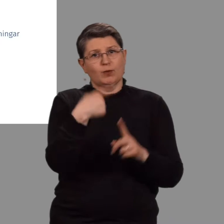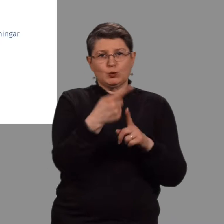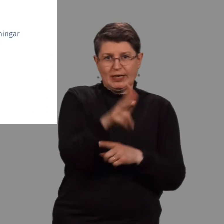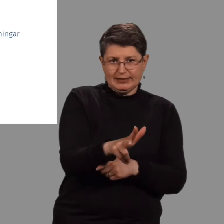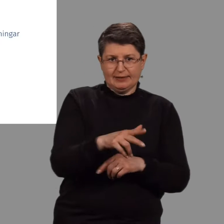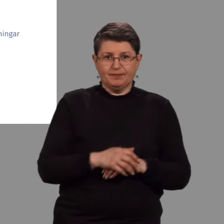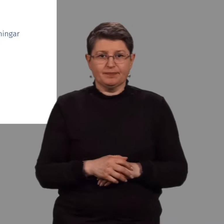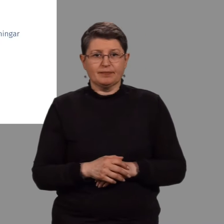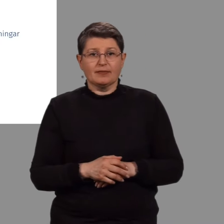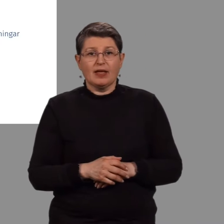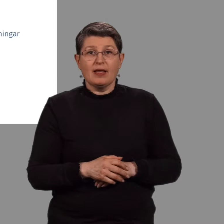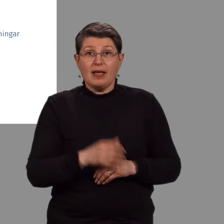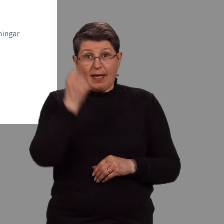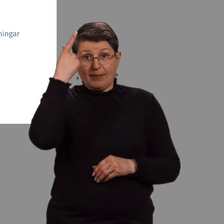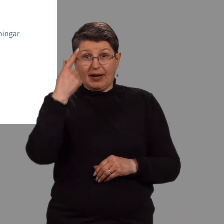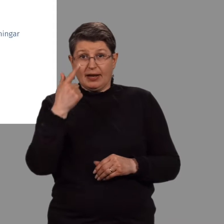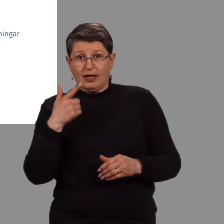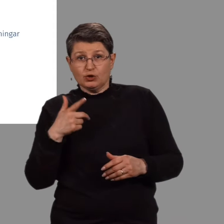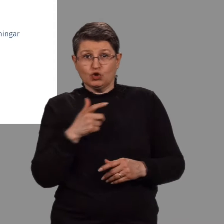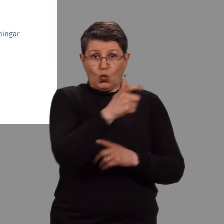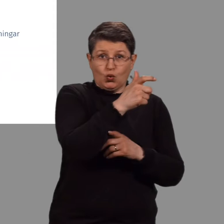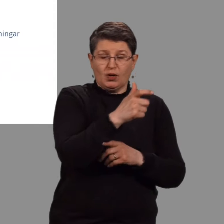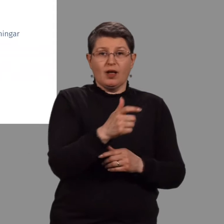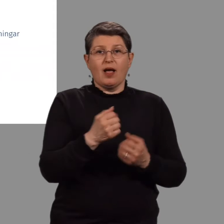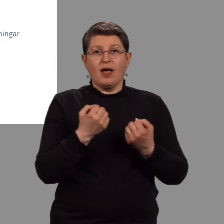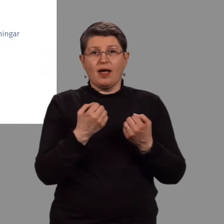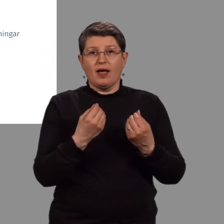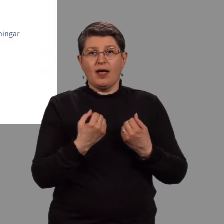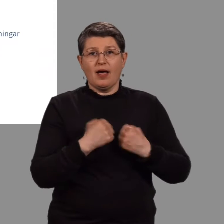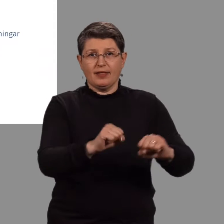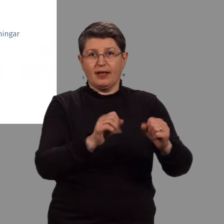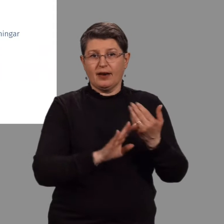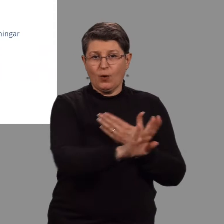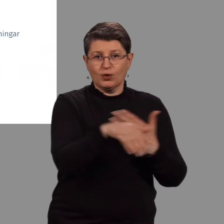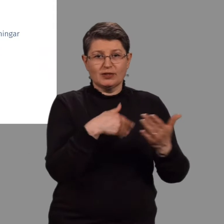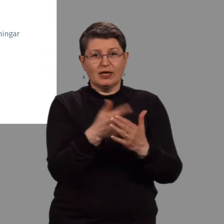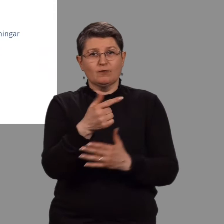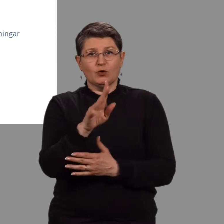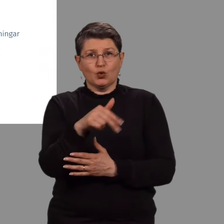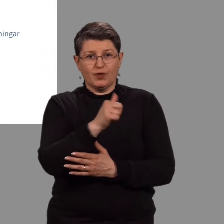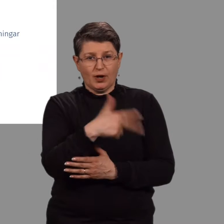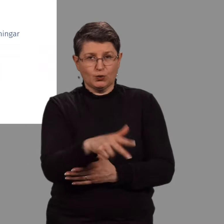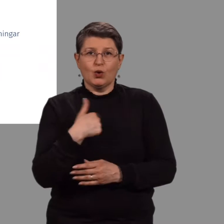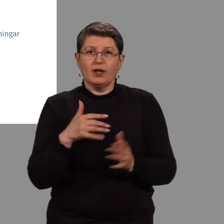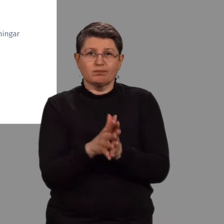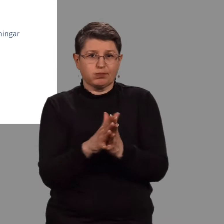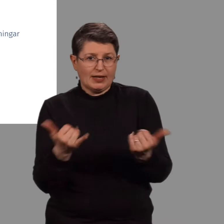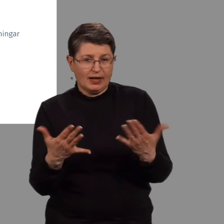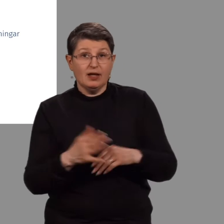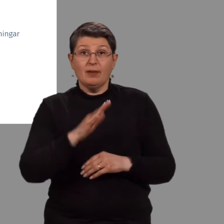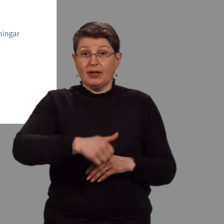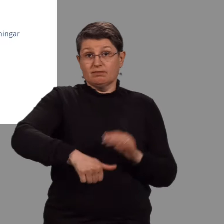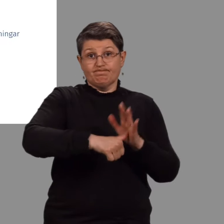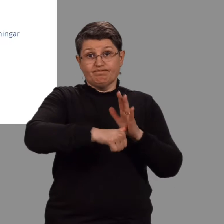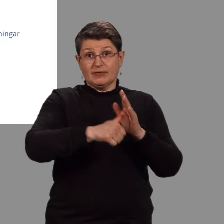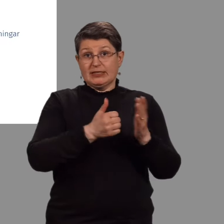Menningarsog, aðgerða áallinn til ásins 2030 sem ég ætla að kynna aðeins fyrir ykkur í dag, mætti flokka sem eina af yfirstefnum